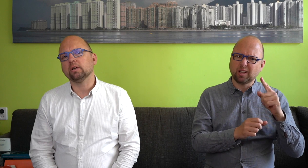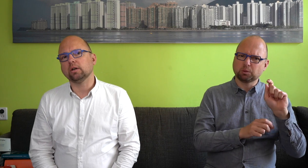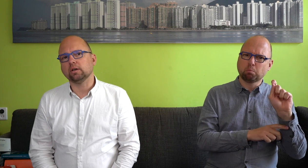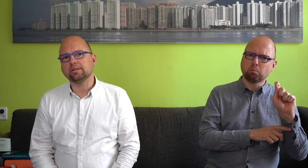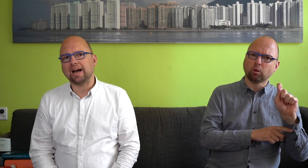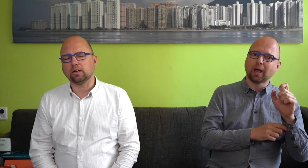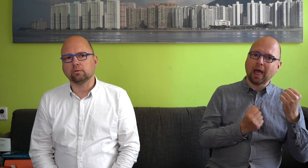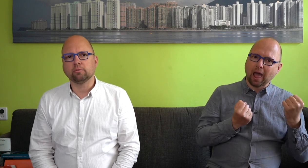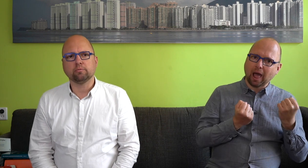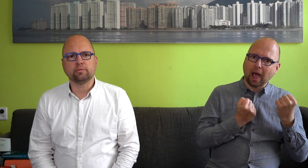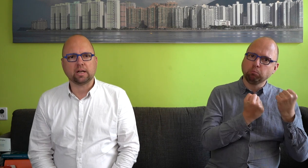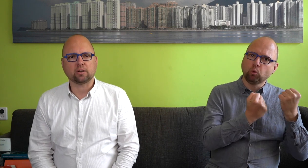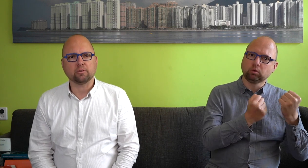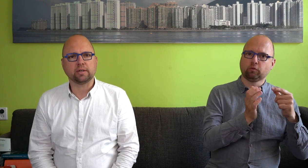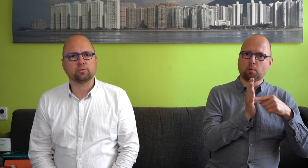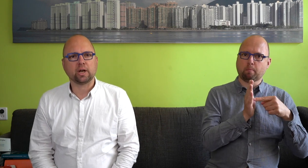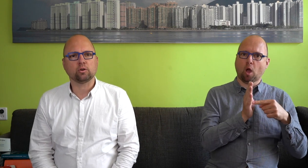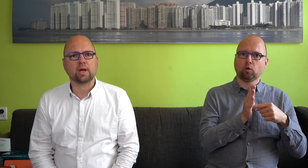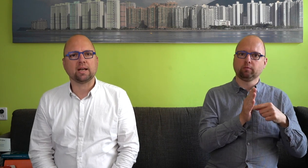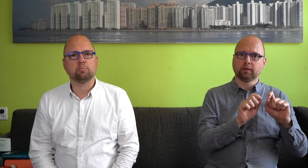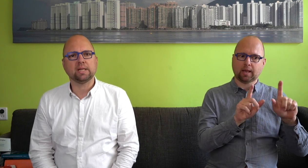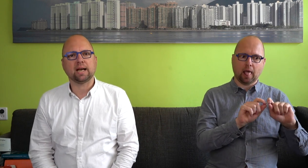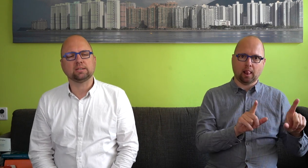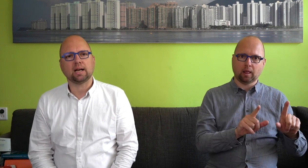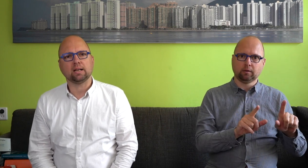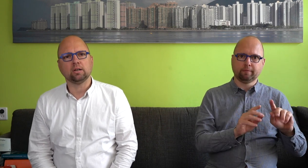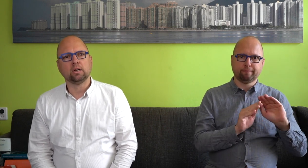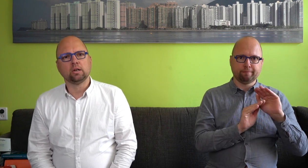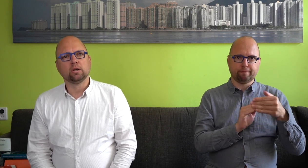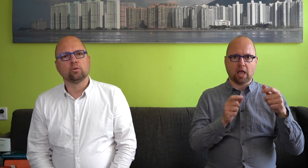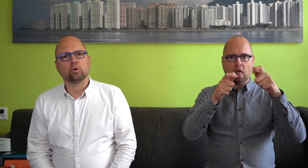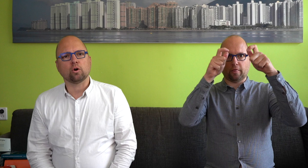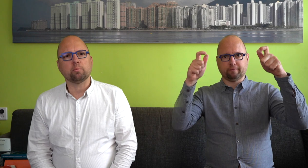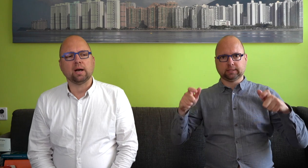talen via dat handvest voor regionale en minderheidstalen door Europa,